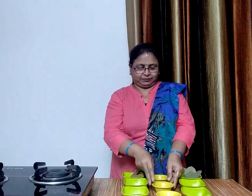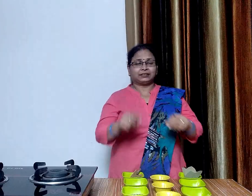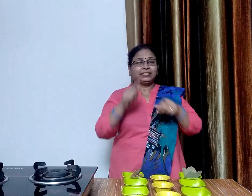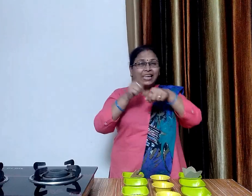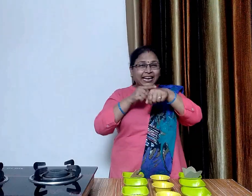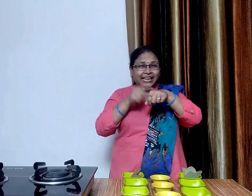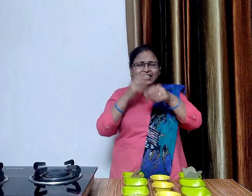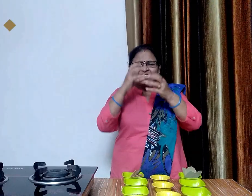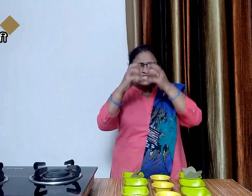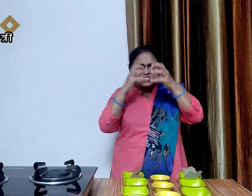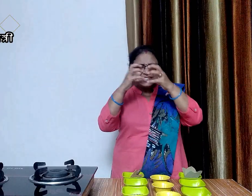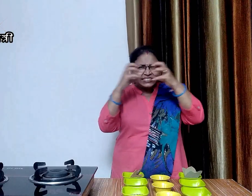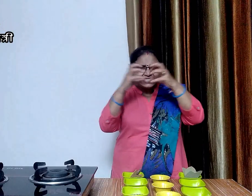दो जावेट त्री